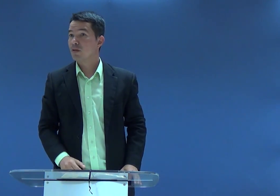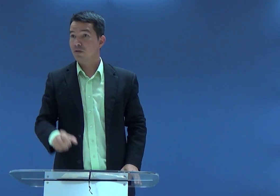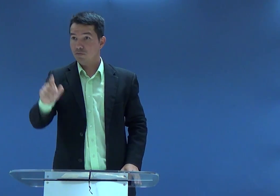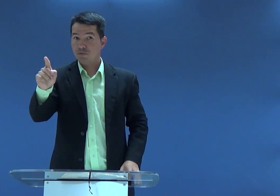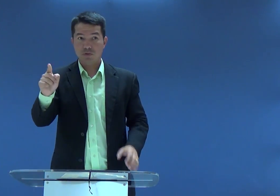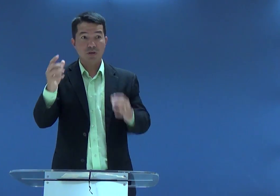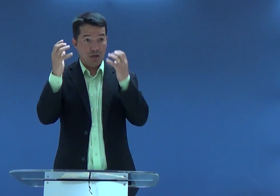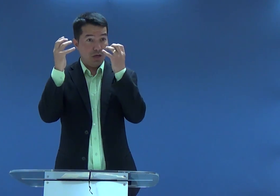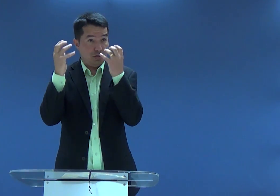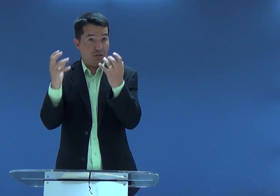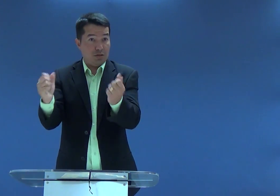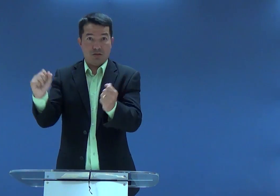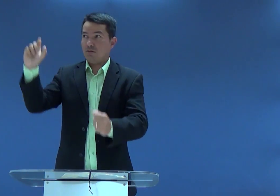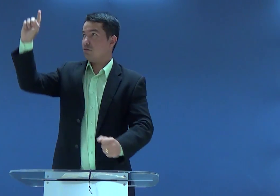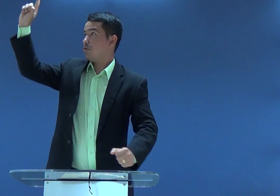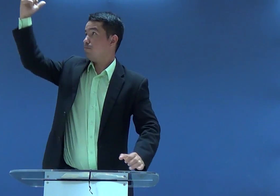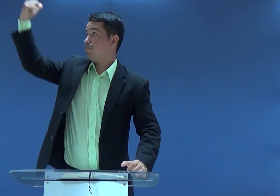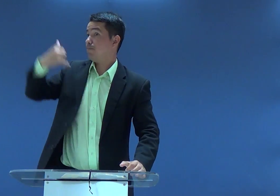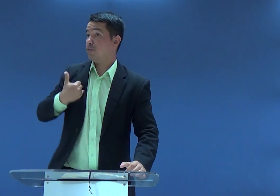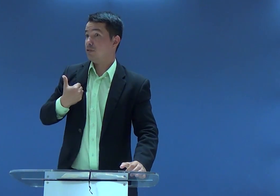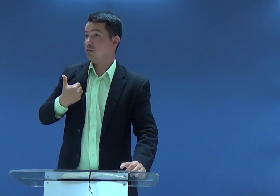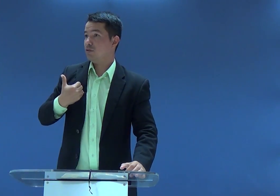porque se não estiver em Deus, então você é fraco, não tem outra opção,